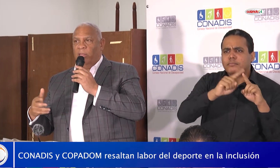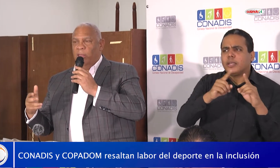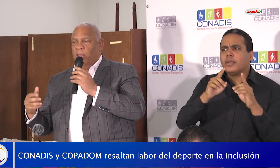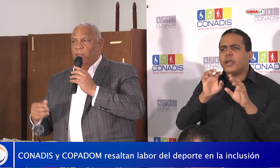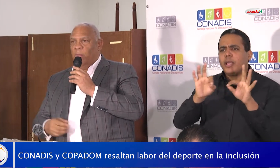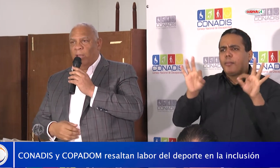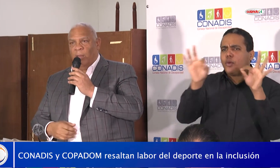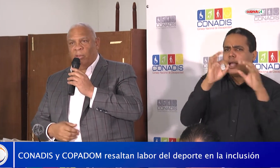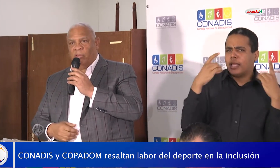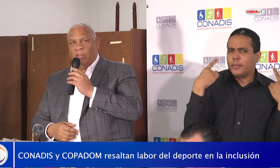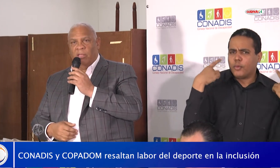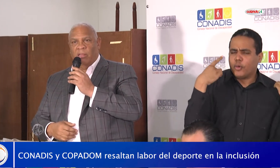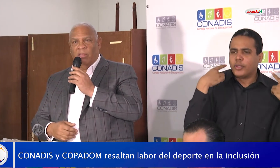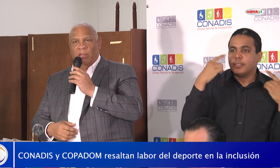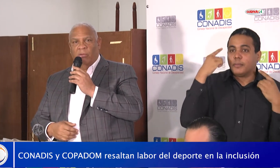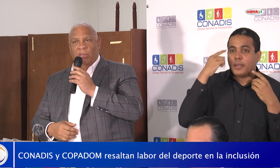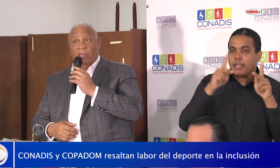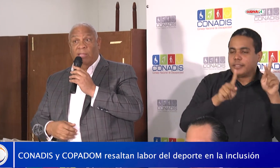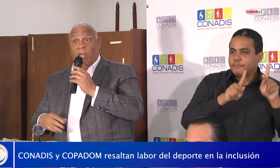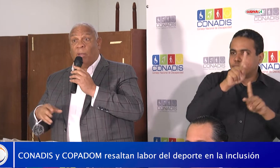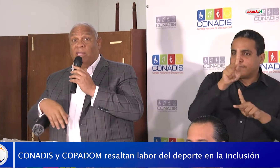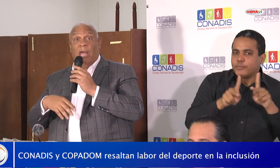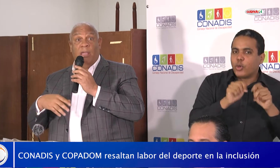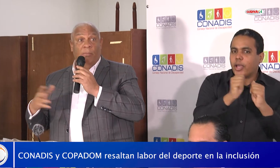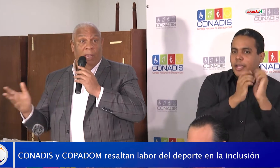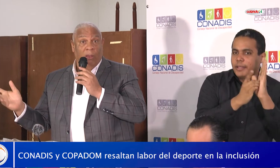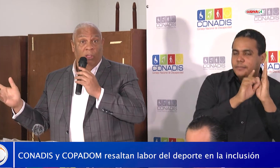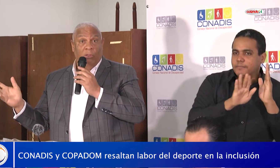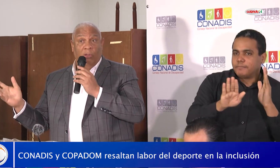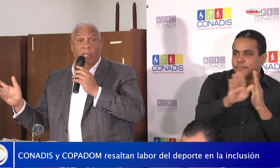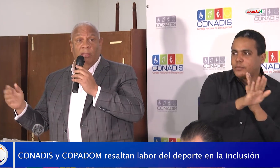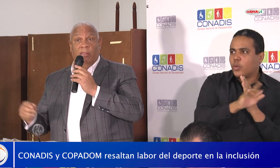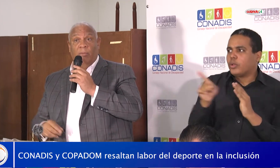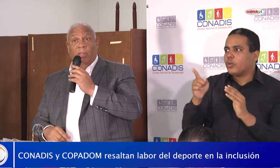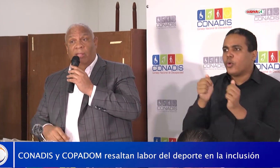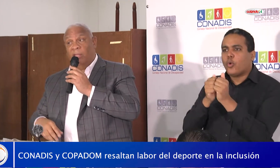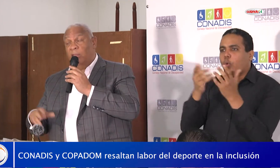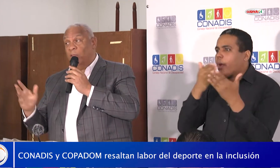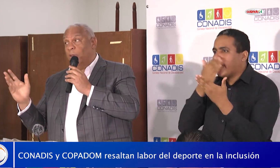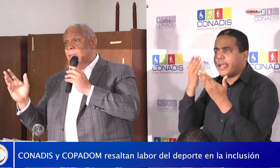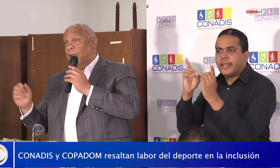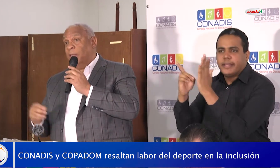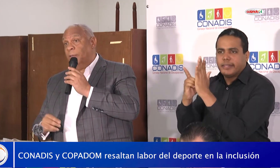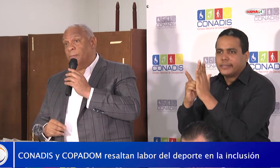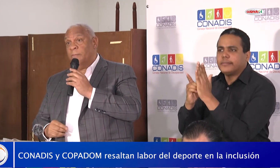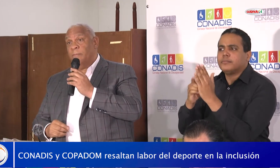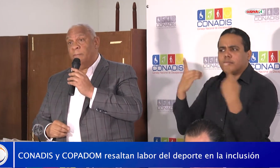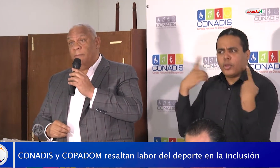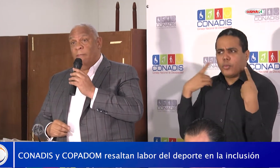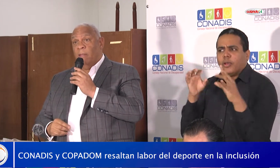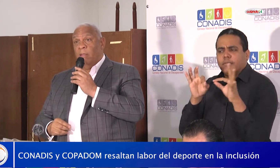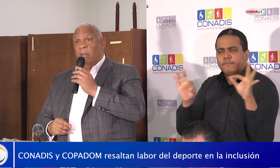deporte para las personas que tienen alguna discapacidad y para los que no lo tienen también, en el sentido general,